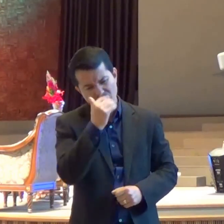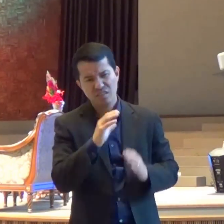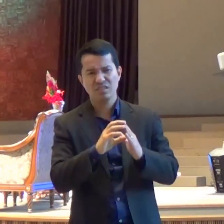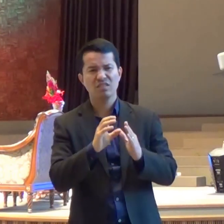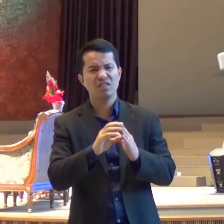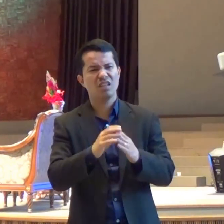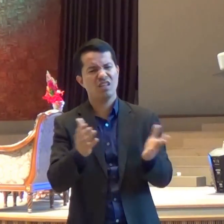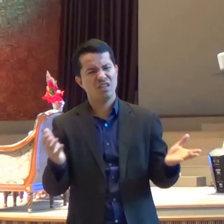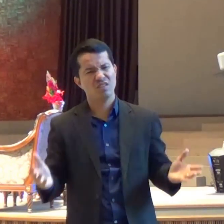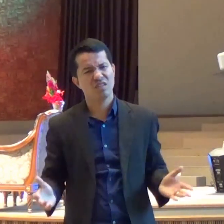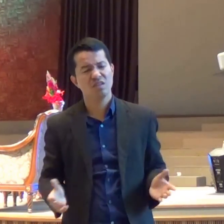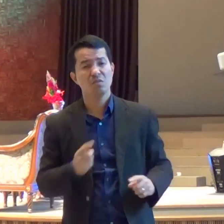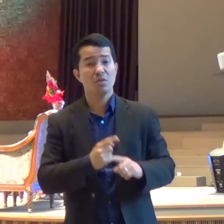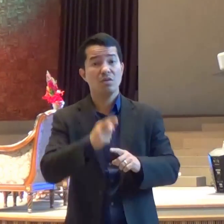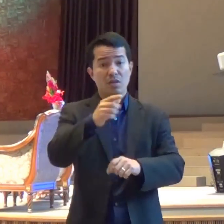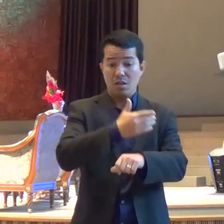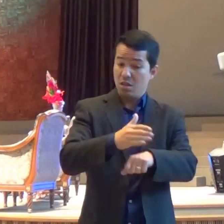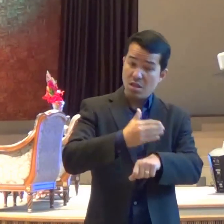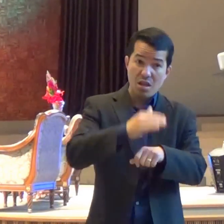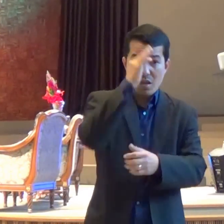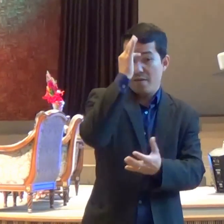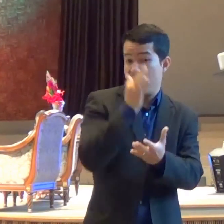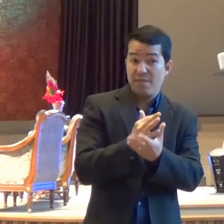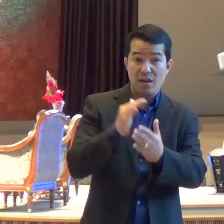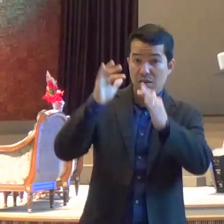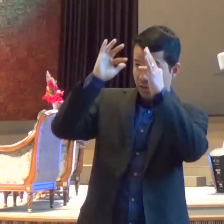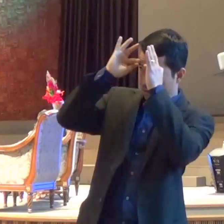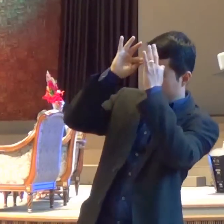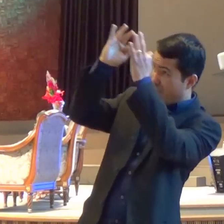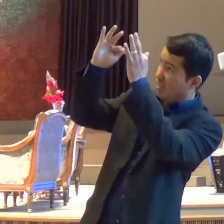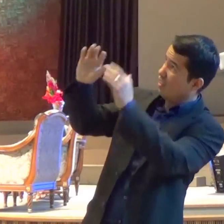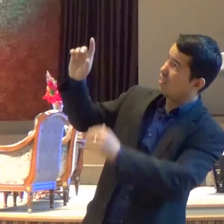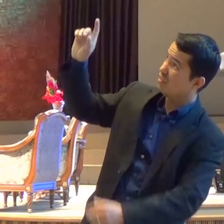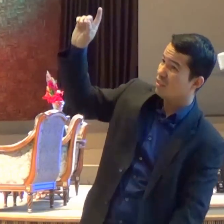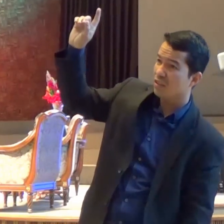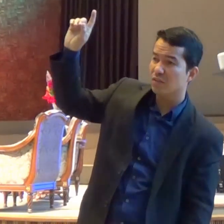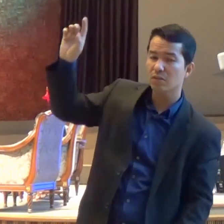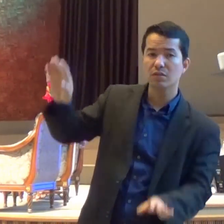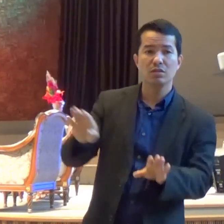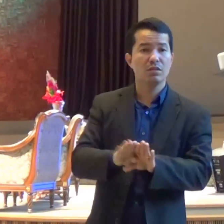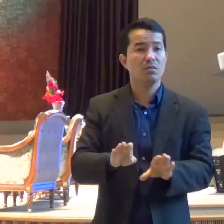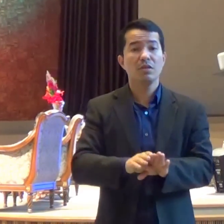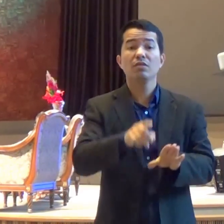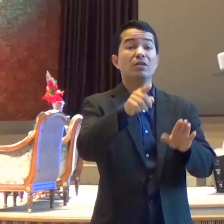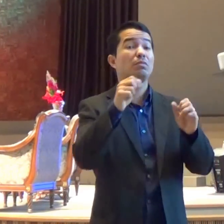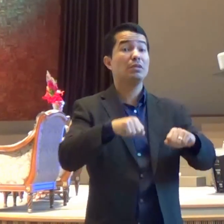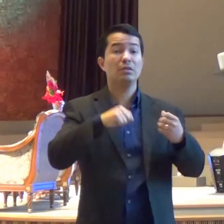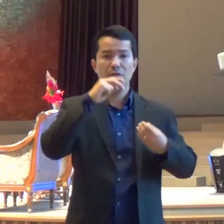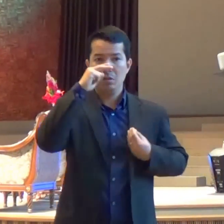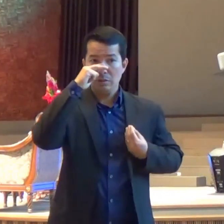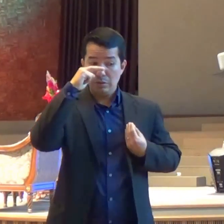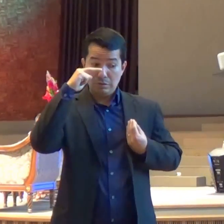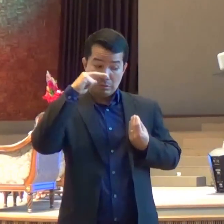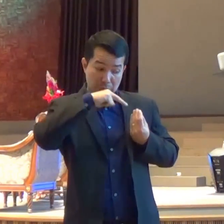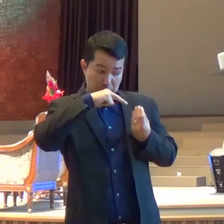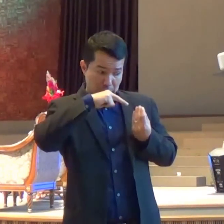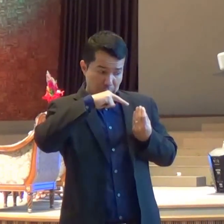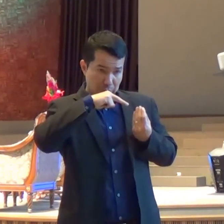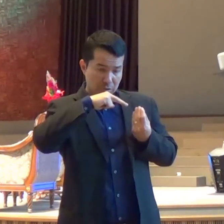fidelidade E a área Do autoexame Hoje o Senhor quer Que você